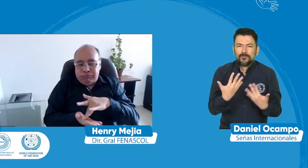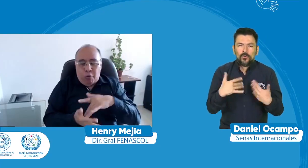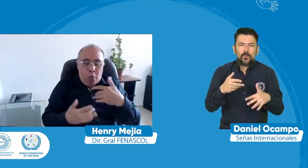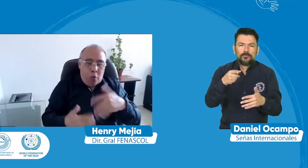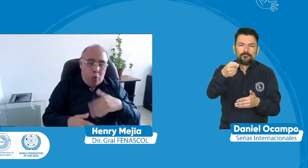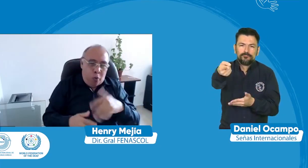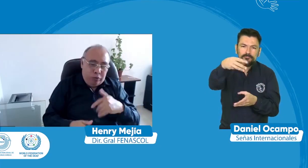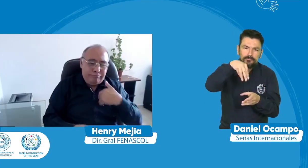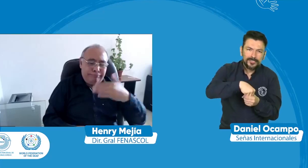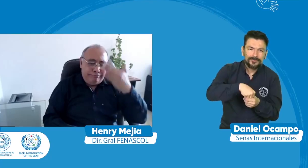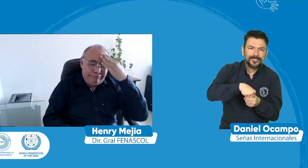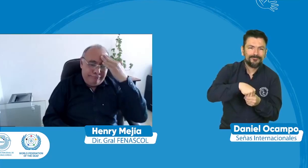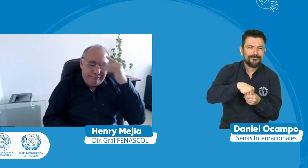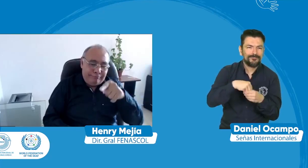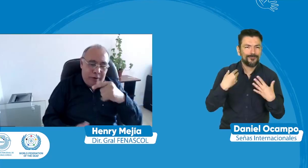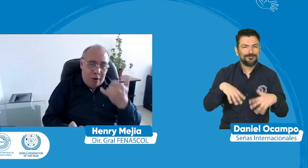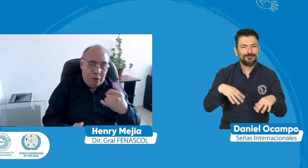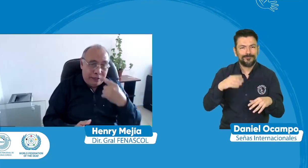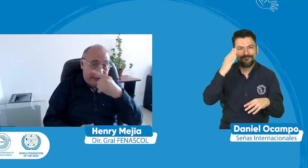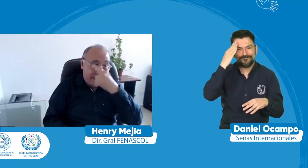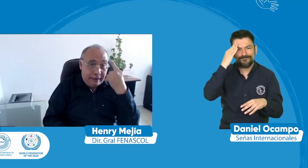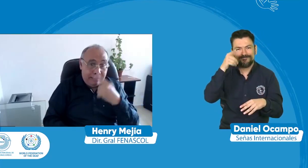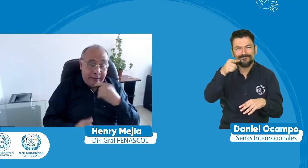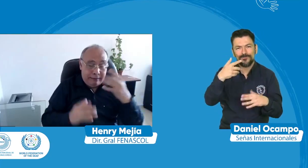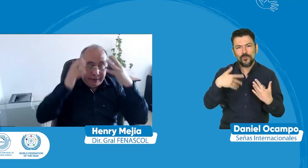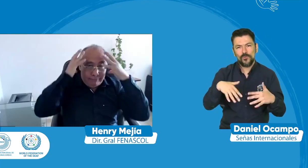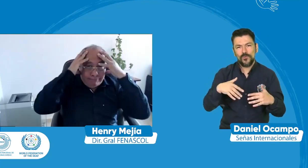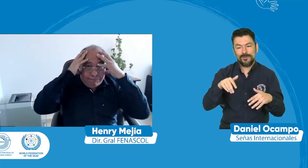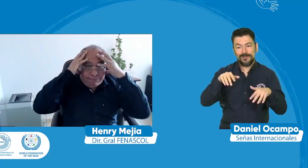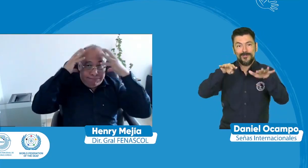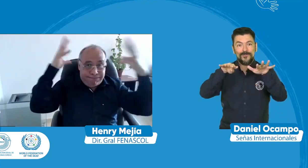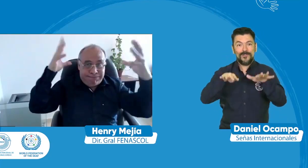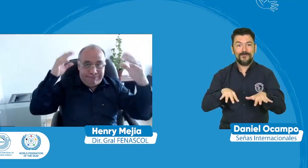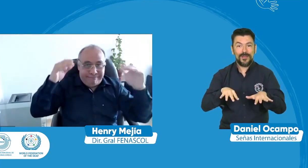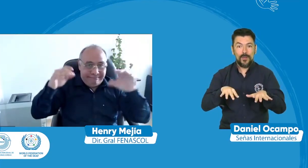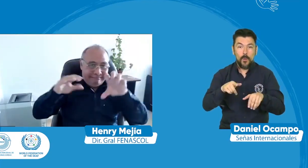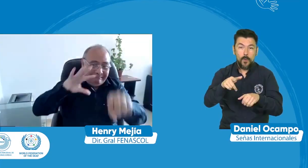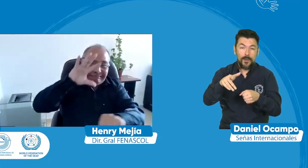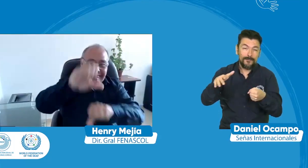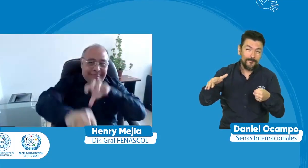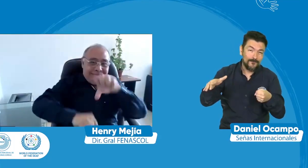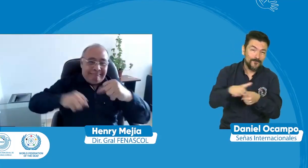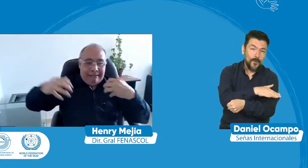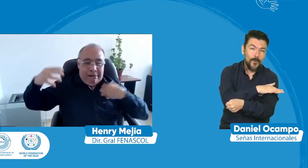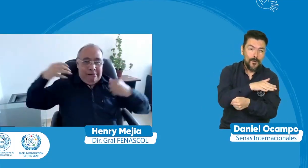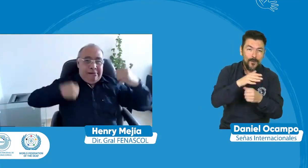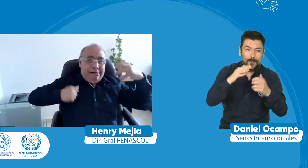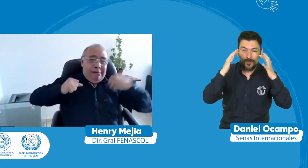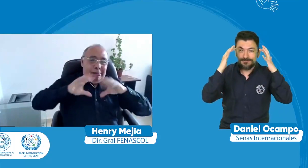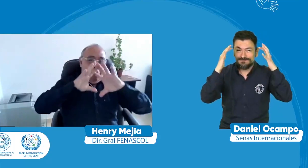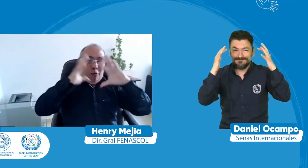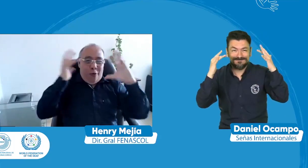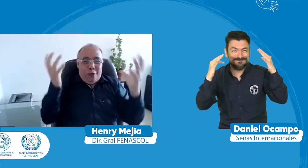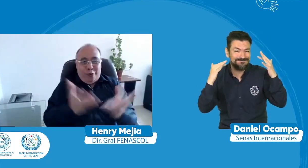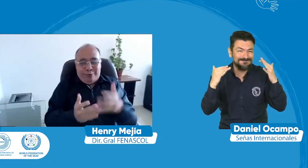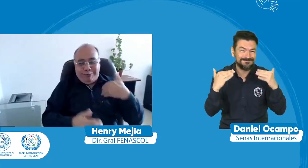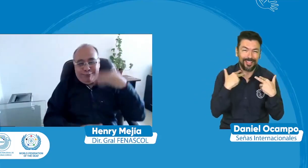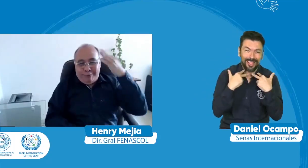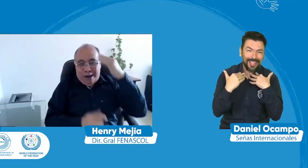por participar en este espacio yo sé que el mes de septiembre para ustedes para es una tiene